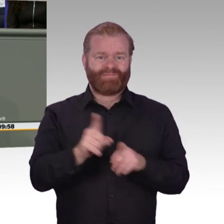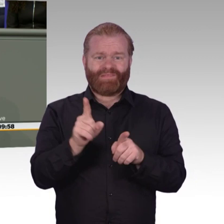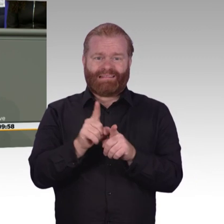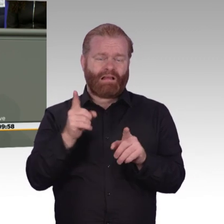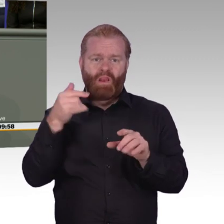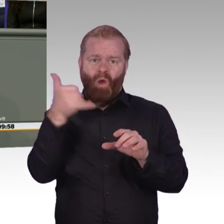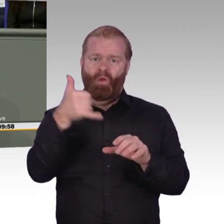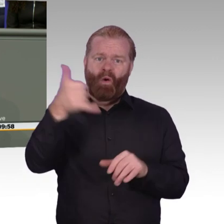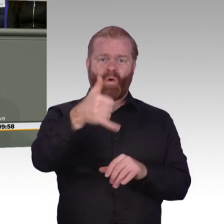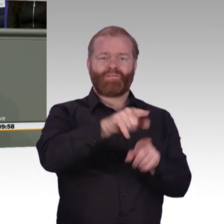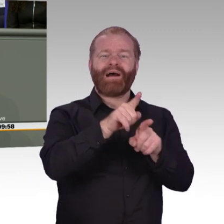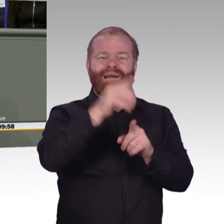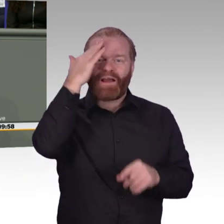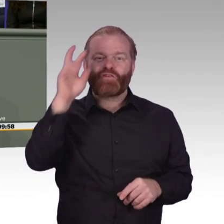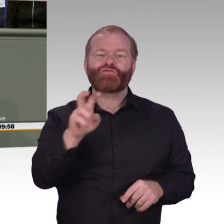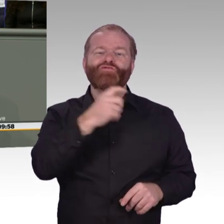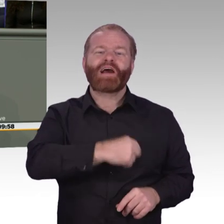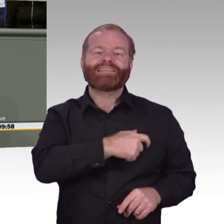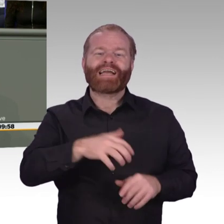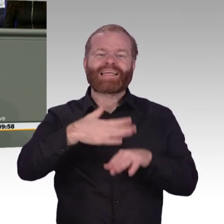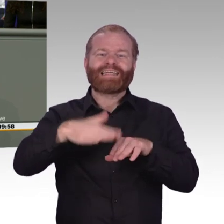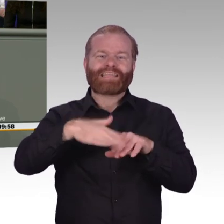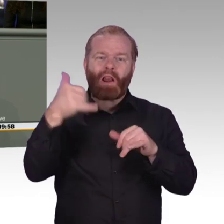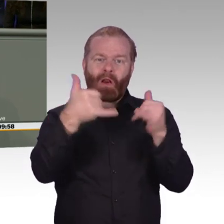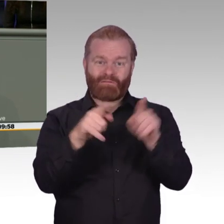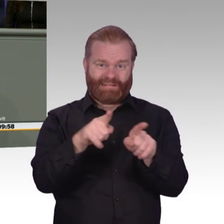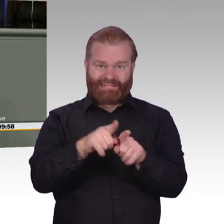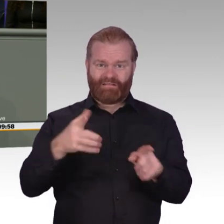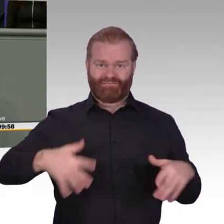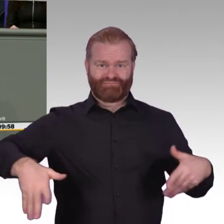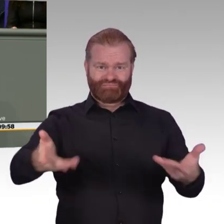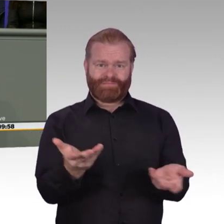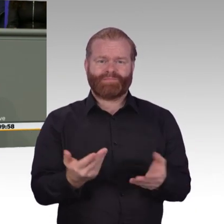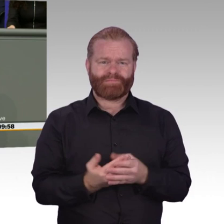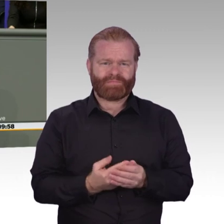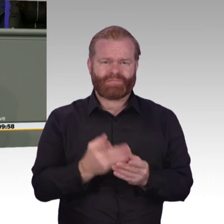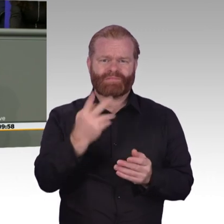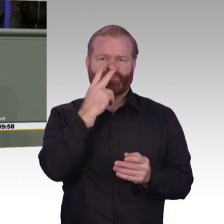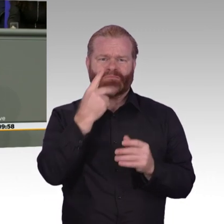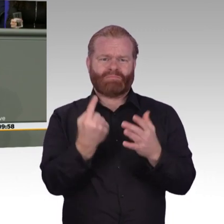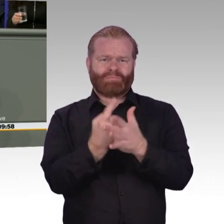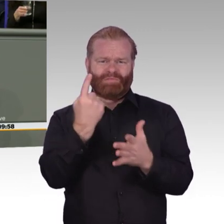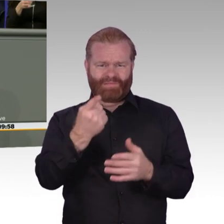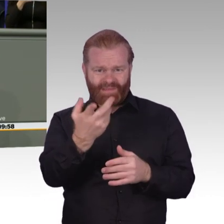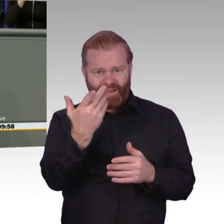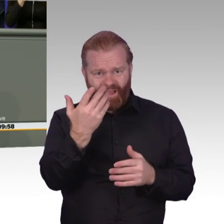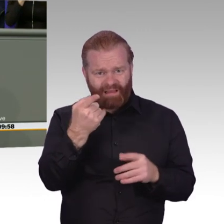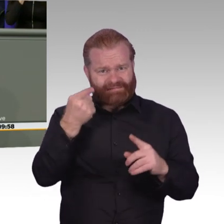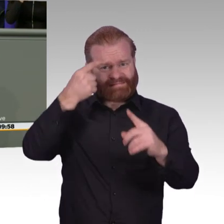verbindet, einen Plan macht, einen Strategieplan, Projekte daraus macht, mal Projektmanagement daraus macht und nicht Dinge in die übernächste